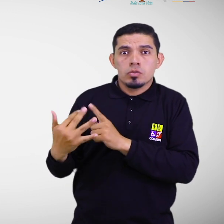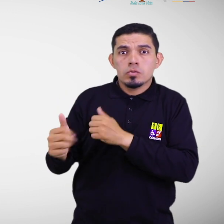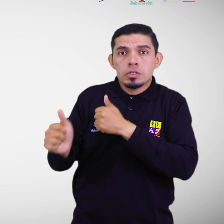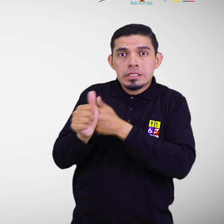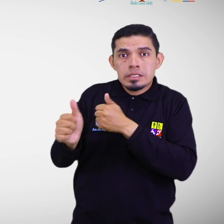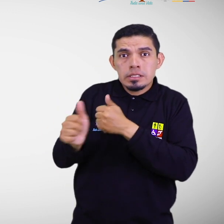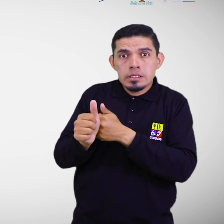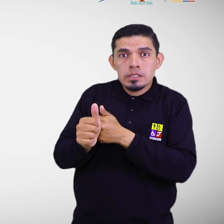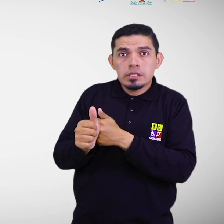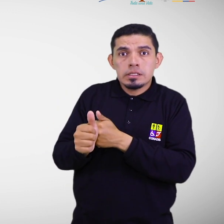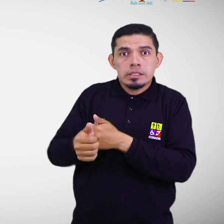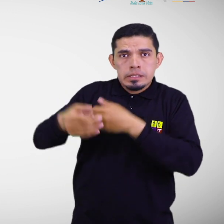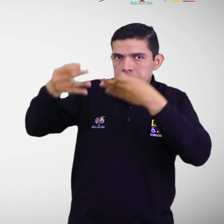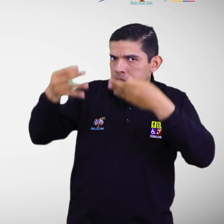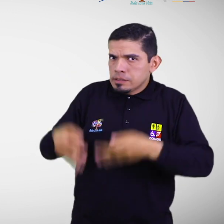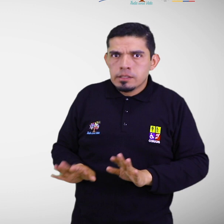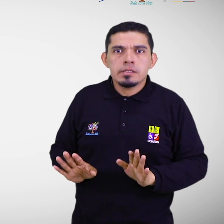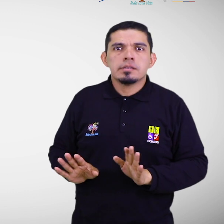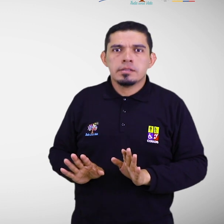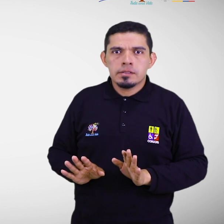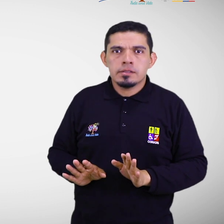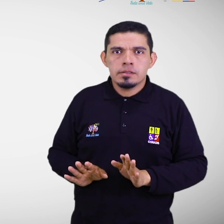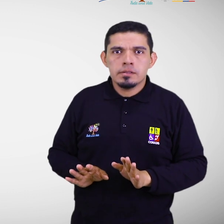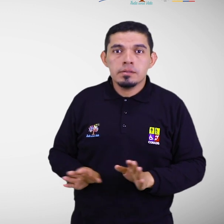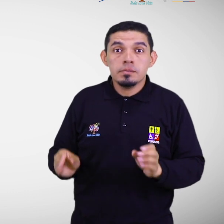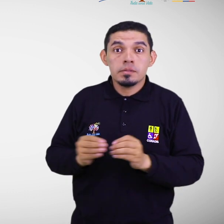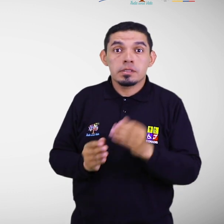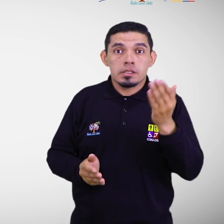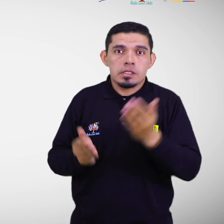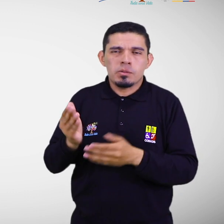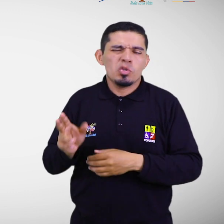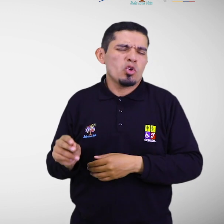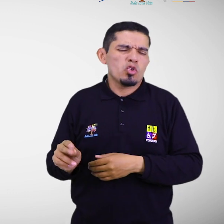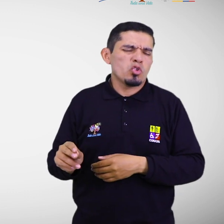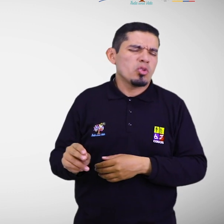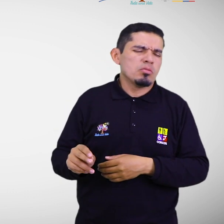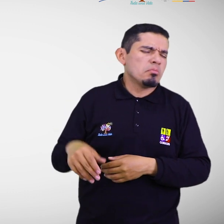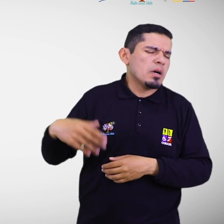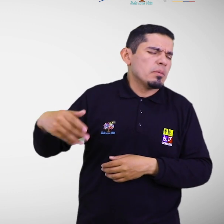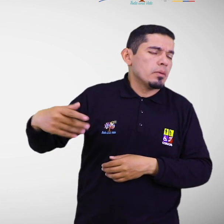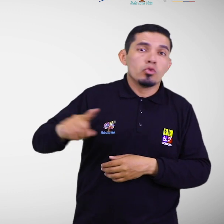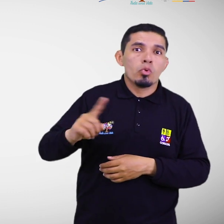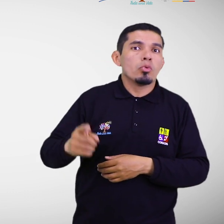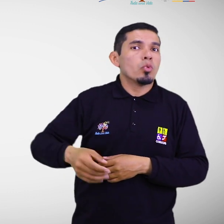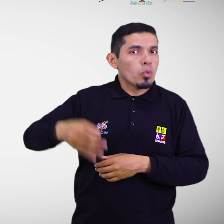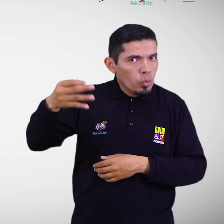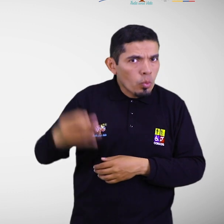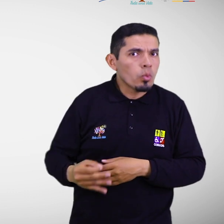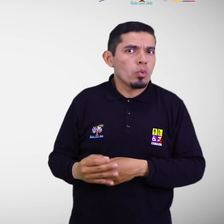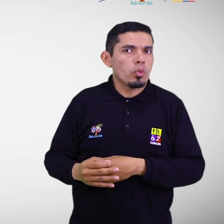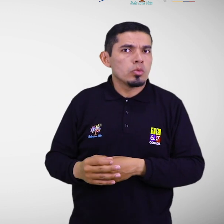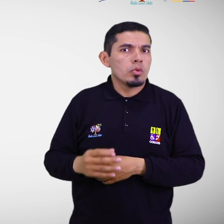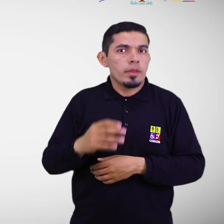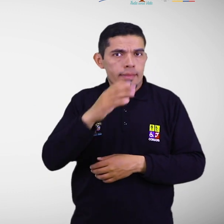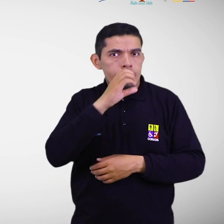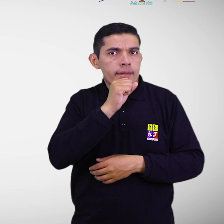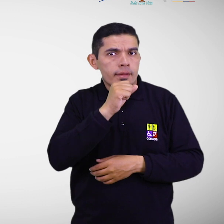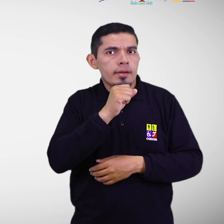que la materialización es inminente. La probabilidad de ocurrencia del evento peligroso es muy elevada.